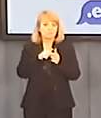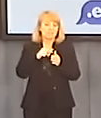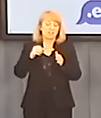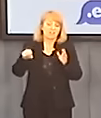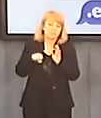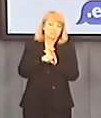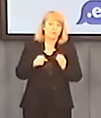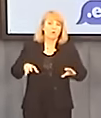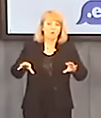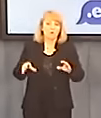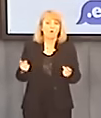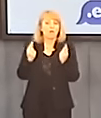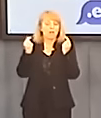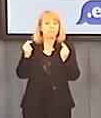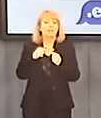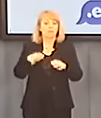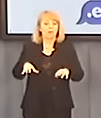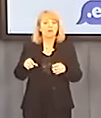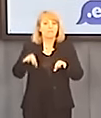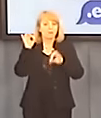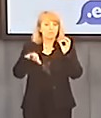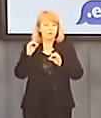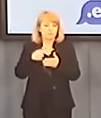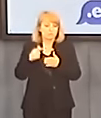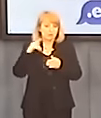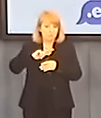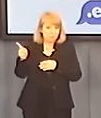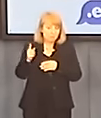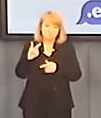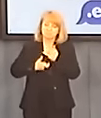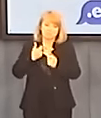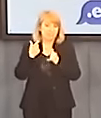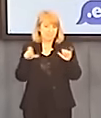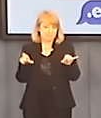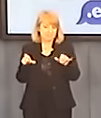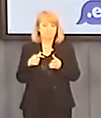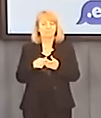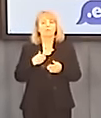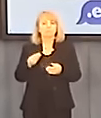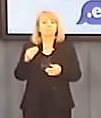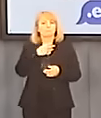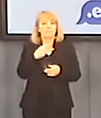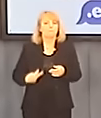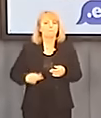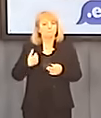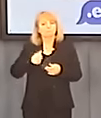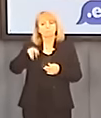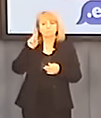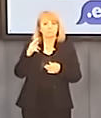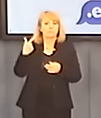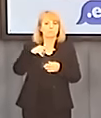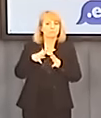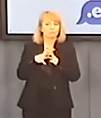Premier obiecuje nam również ustawę o odnawialnych źródłach energii. Obiecuje nam ją od 2010 roku, bo wtedy zgodnie z